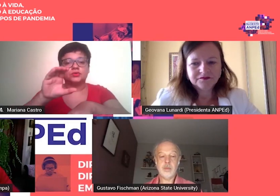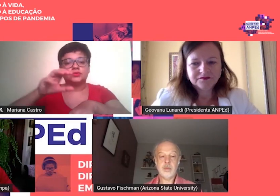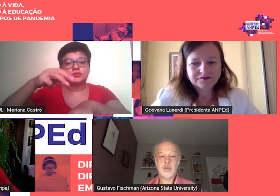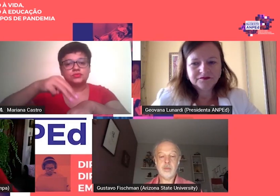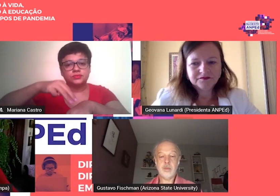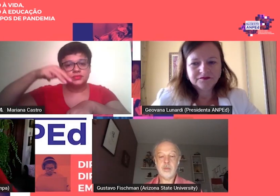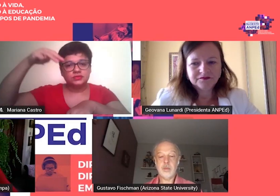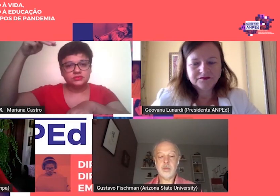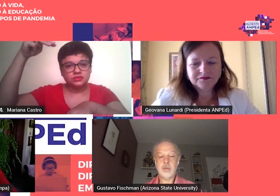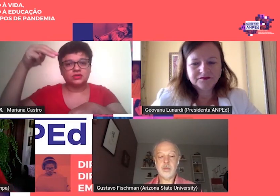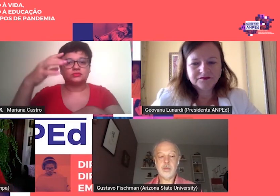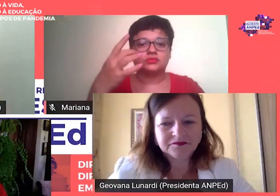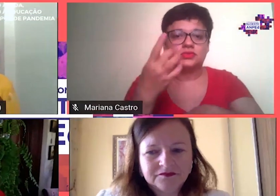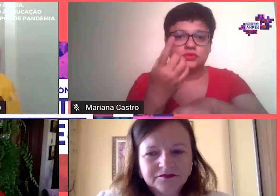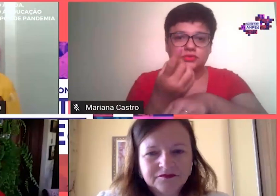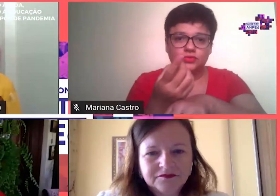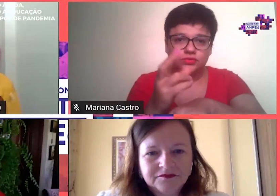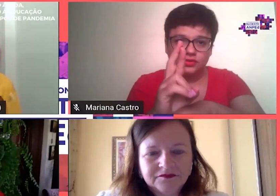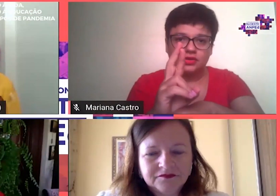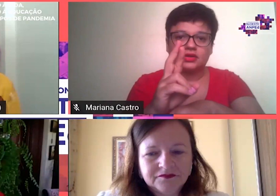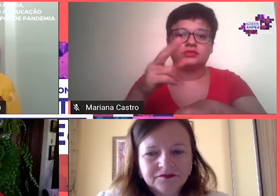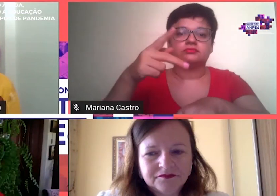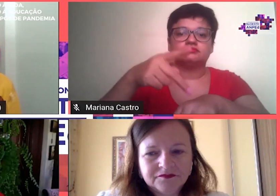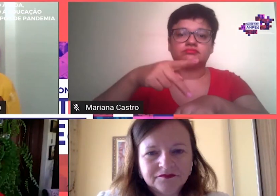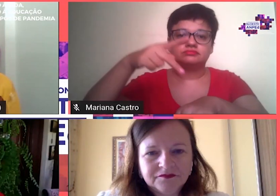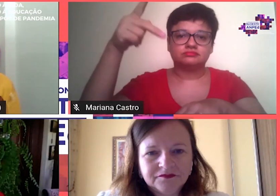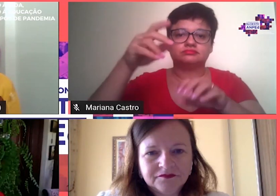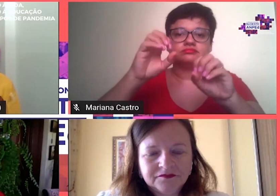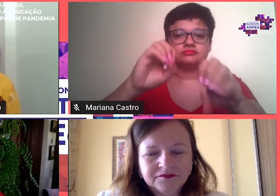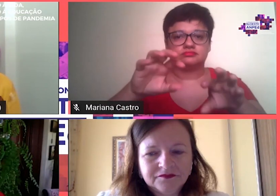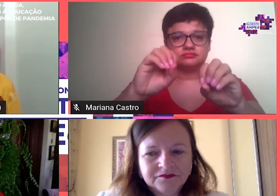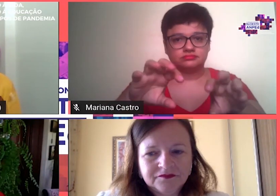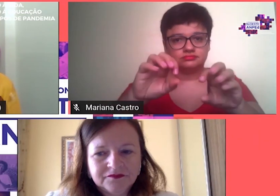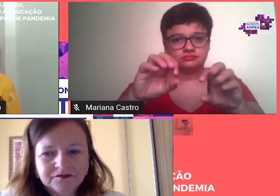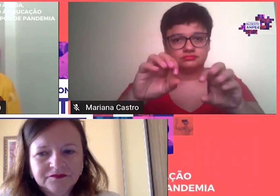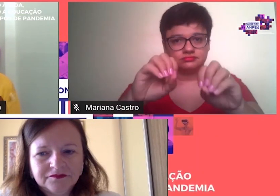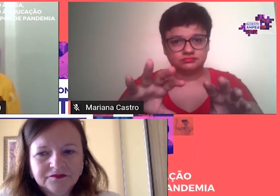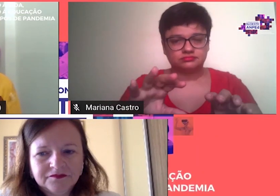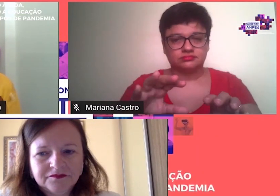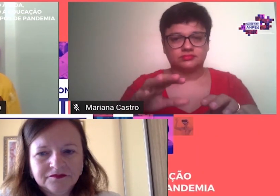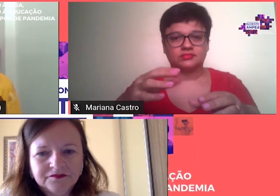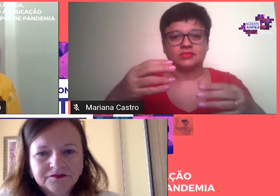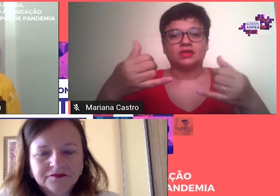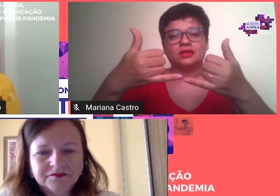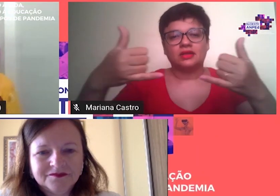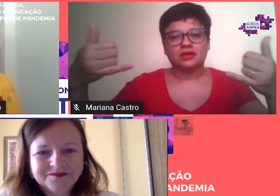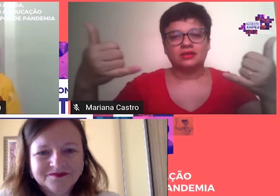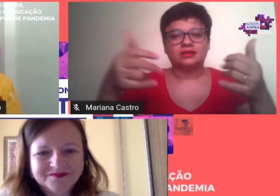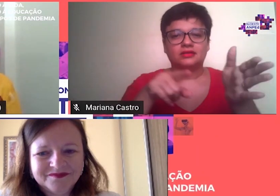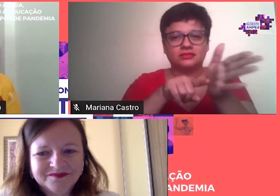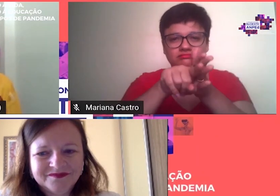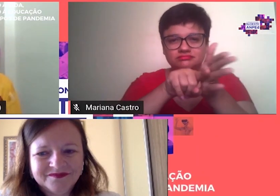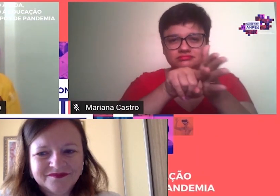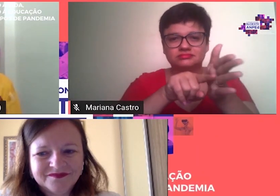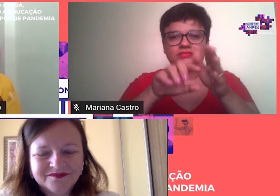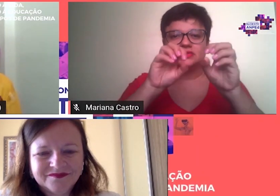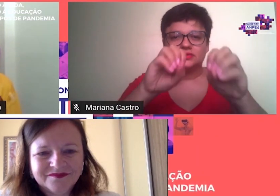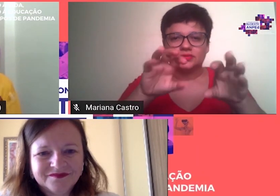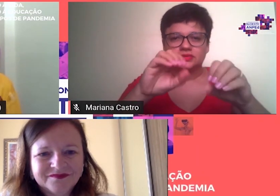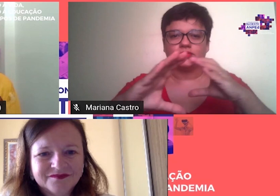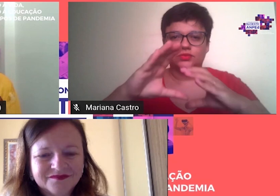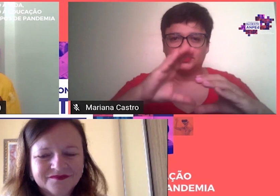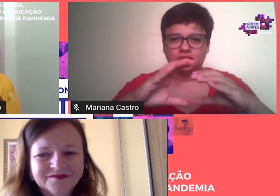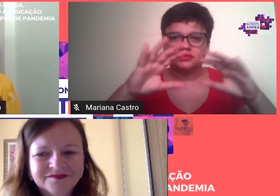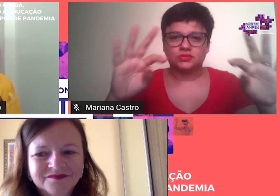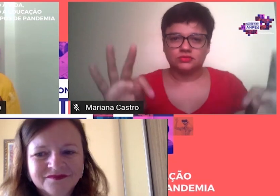doutorado Do Programa de Pós-Graduação em Educação Na linha de pesquisa Educação, Comunicação, Tecnologia